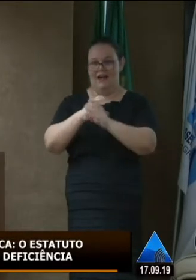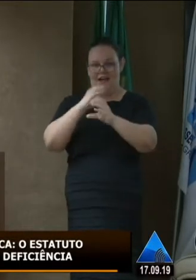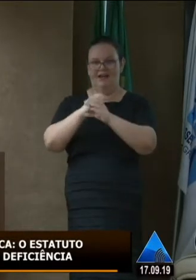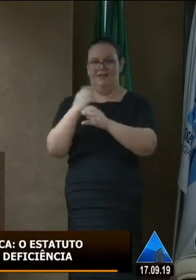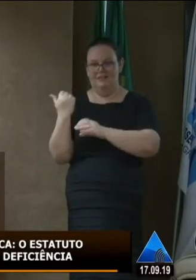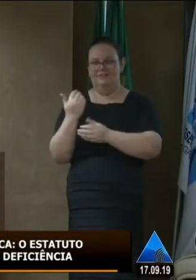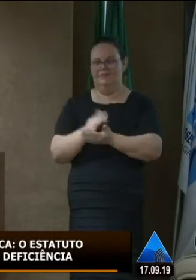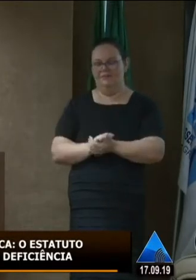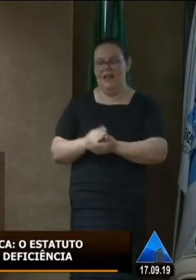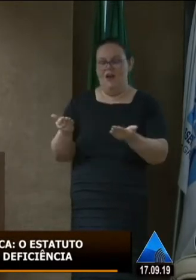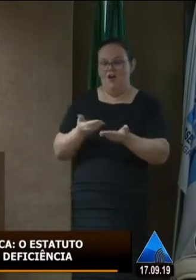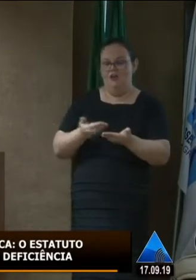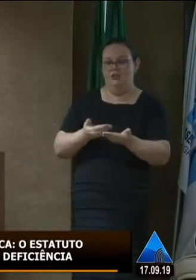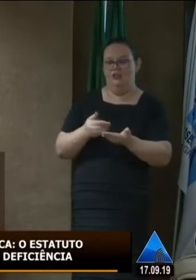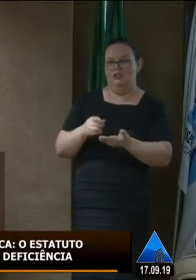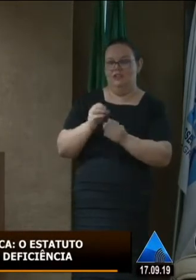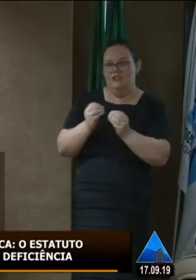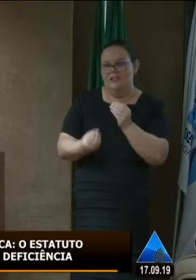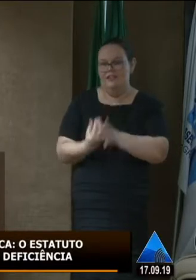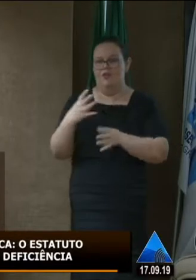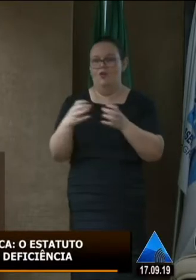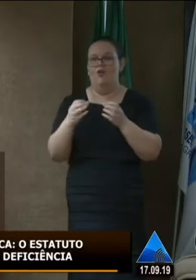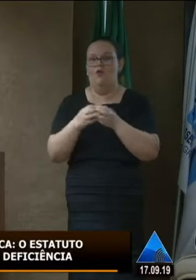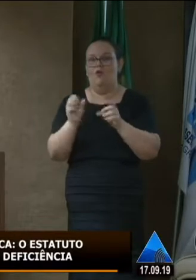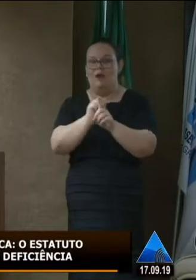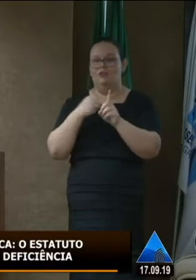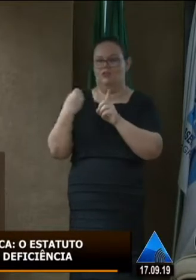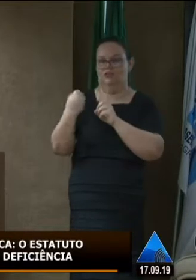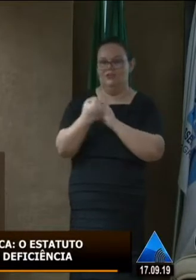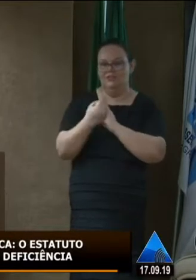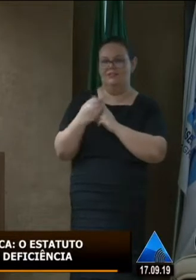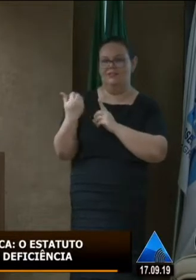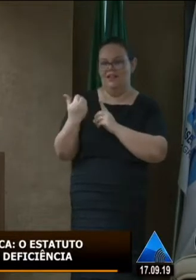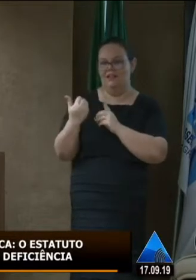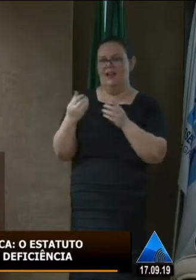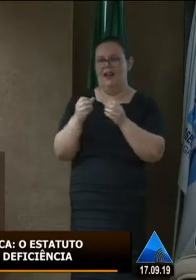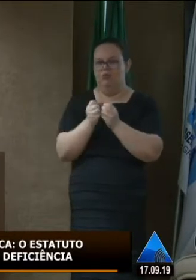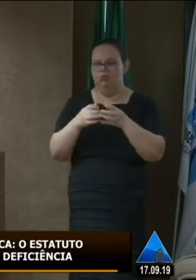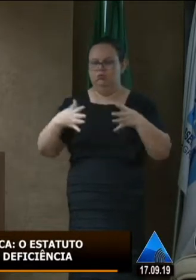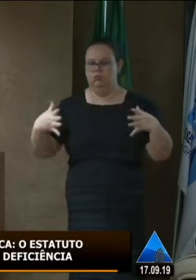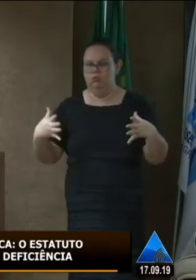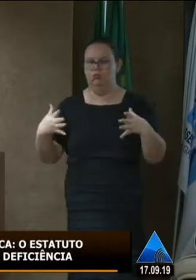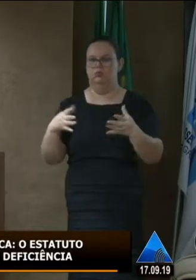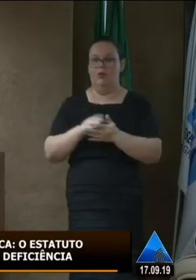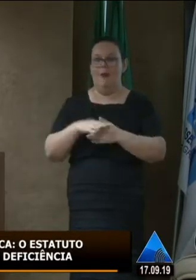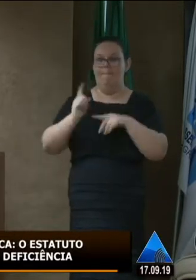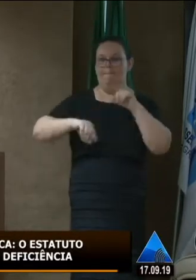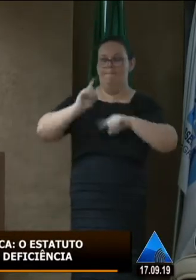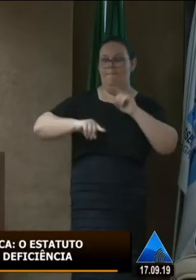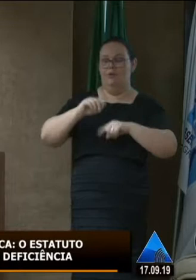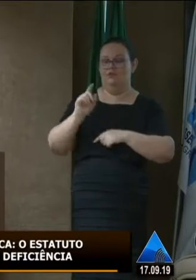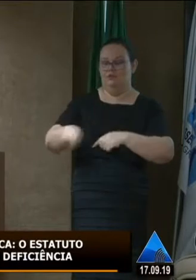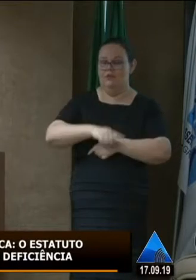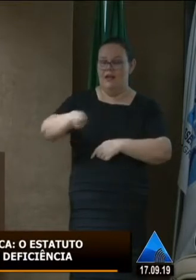associação para que nós possamos ser mais fortes e assim poder exigir políticas públicas para nossos